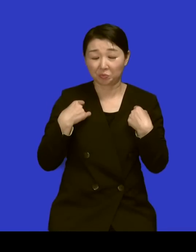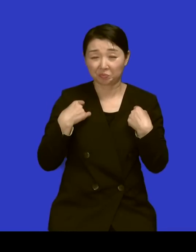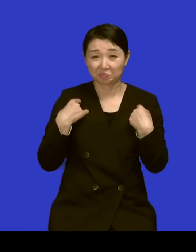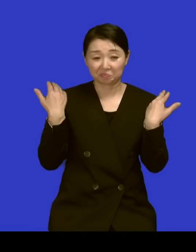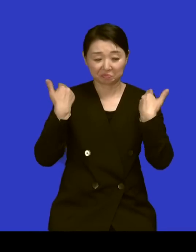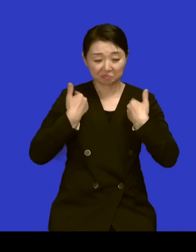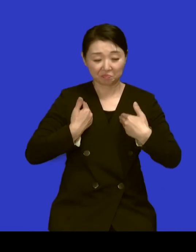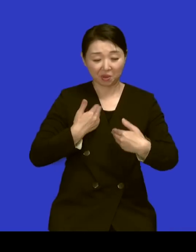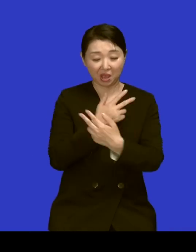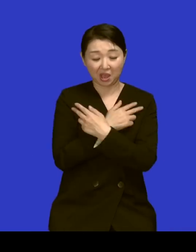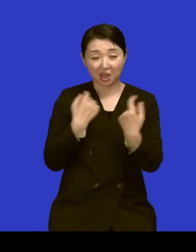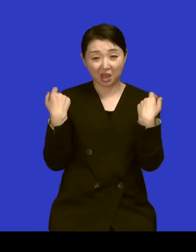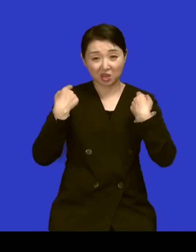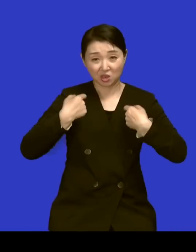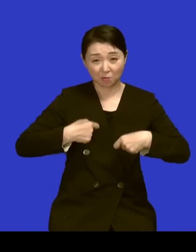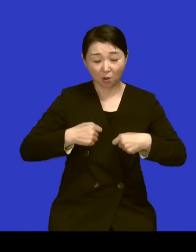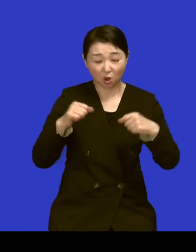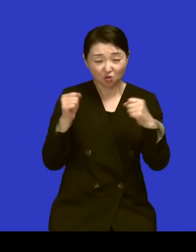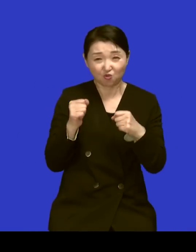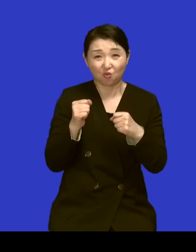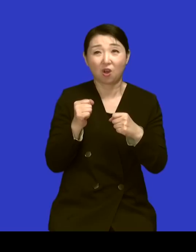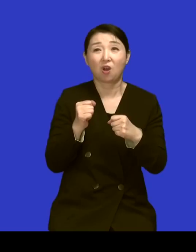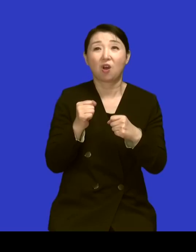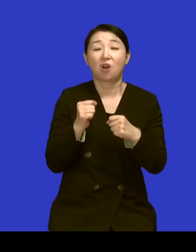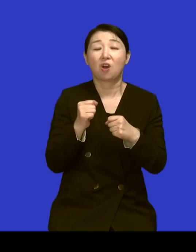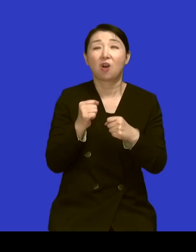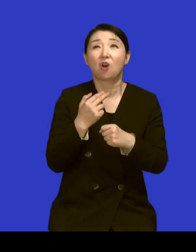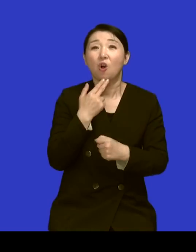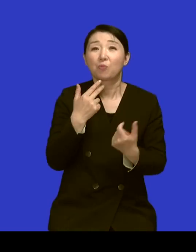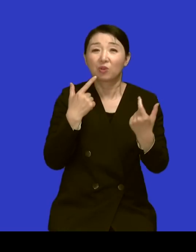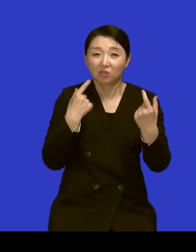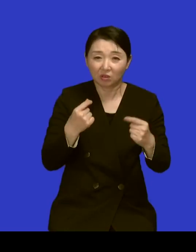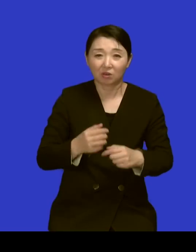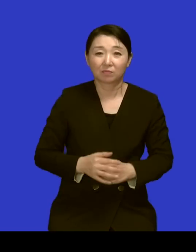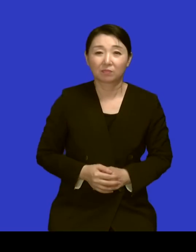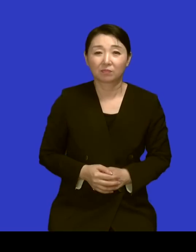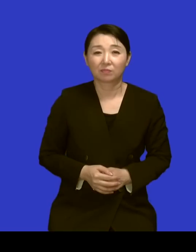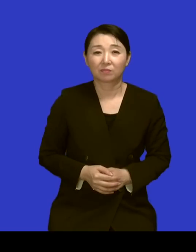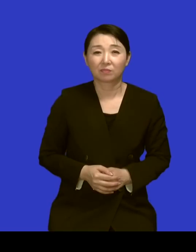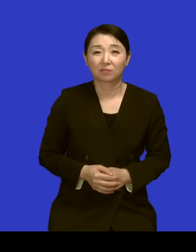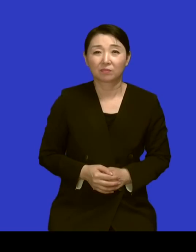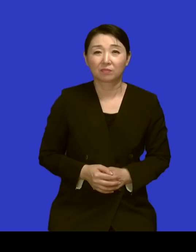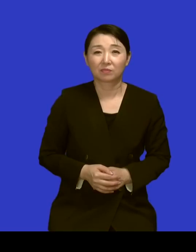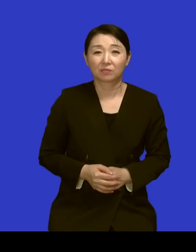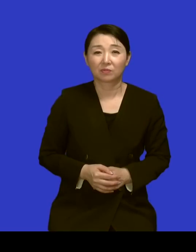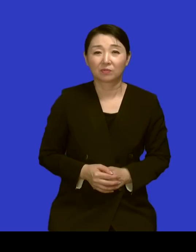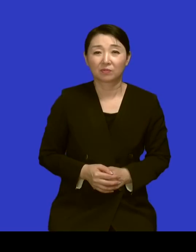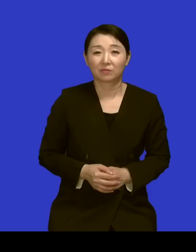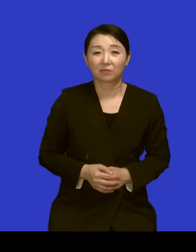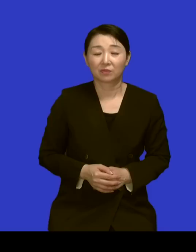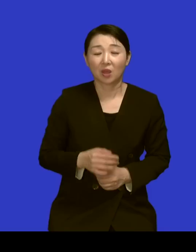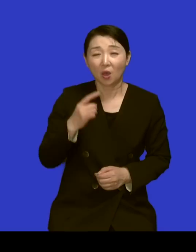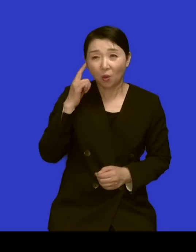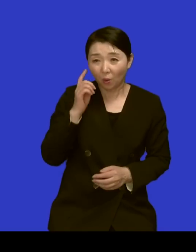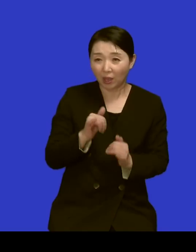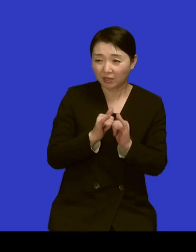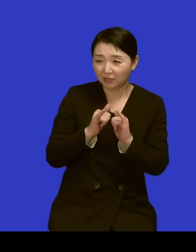하기 그럼 교복 코트 없는 것도 모르죠 그런가 하면 이제 막 사람들이 쓸데없는